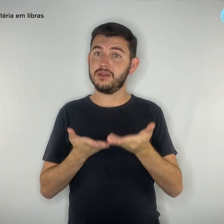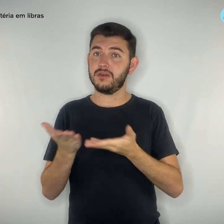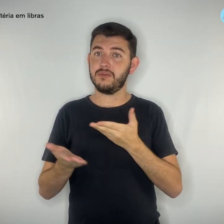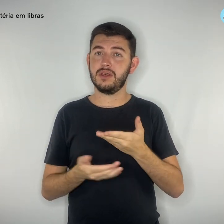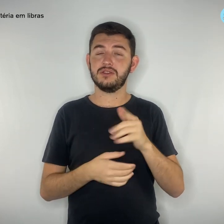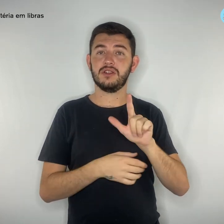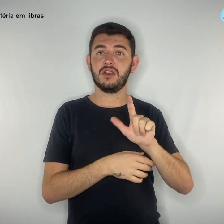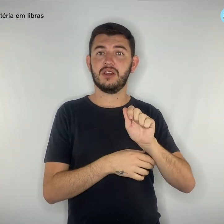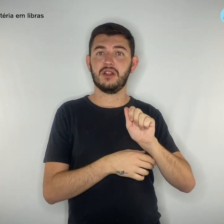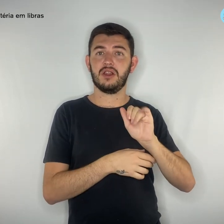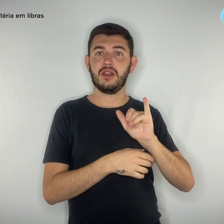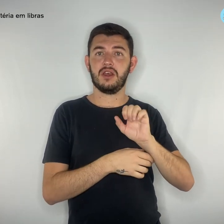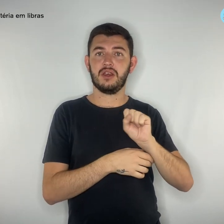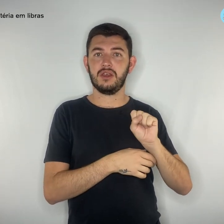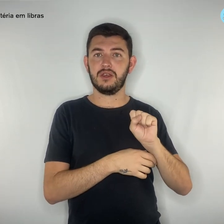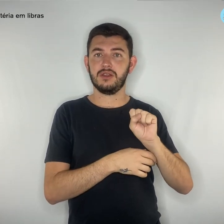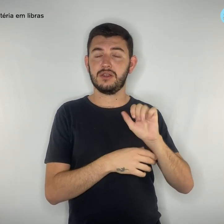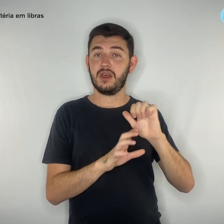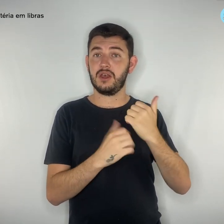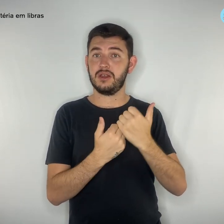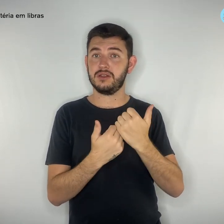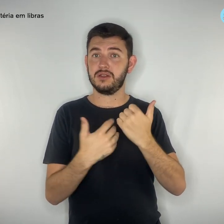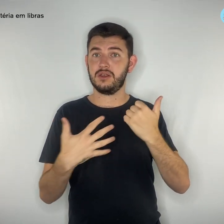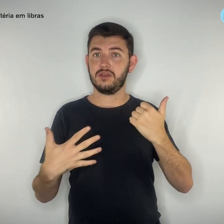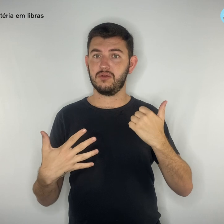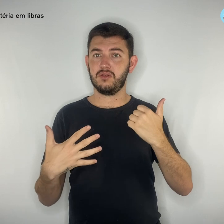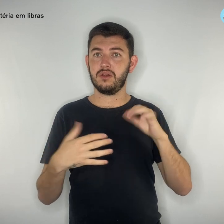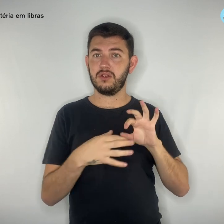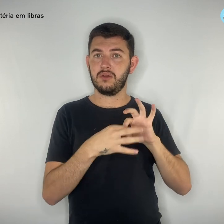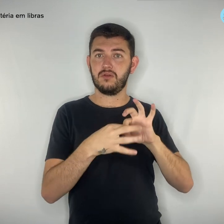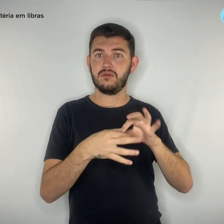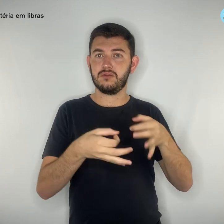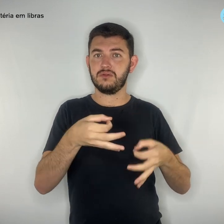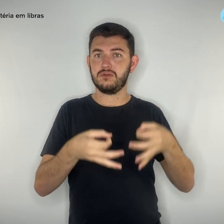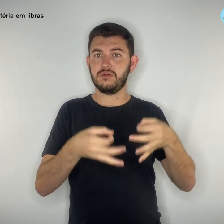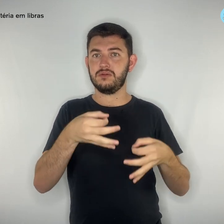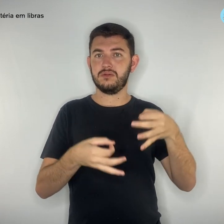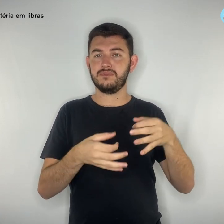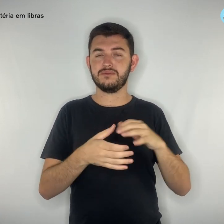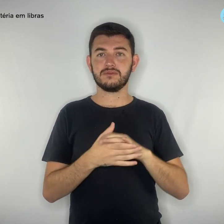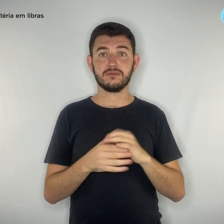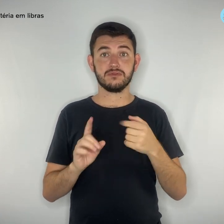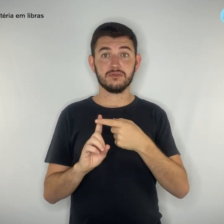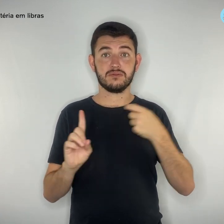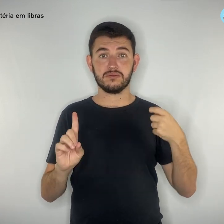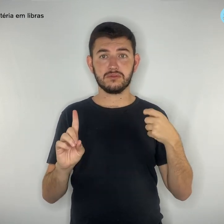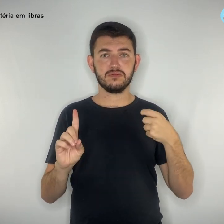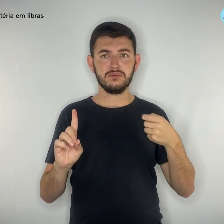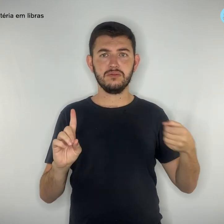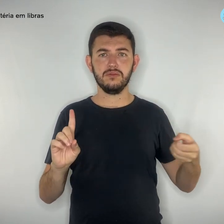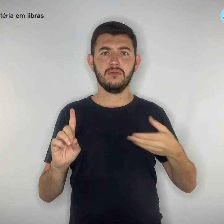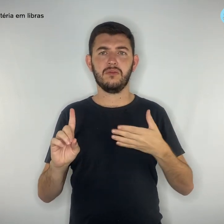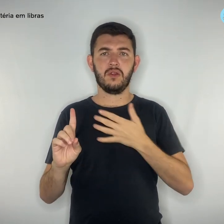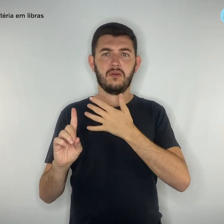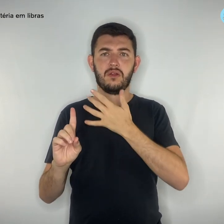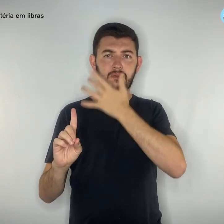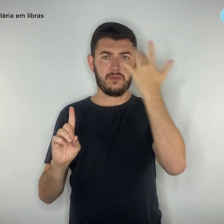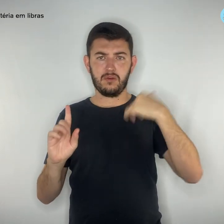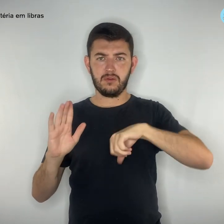No novo golpe, estelionatários têm utilizado o nome do escritório, Resende Mori e Ruth